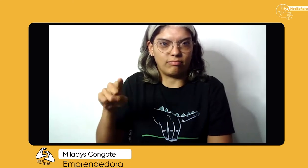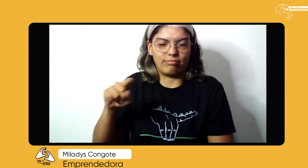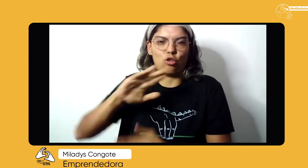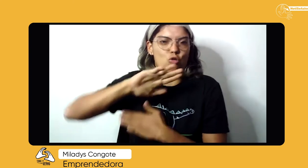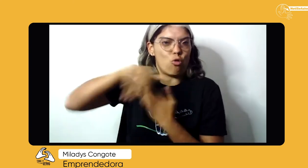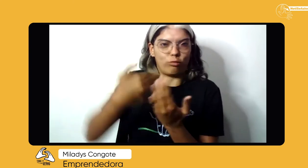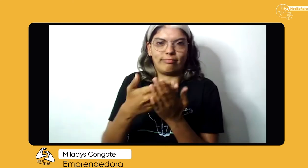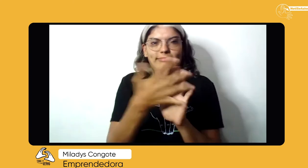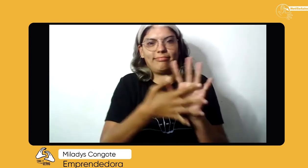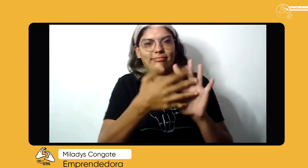Todo en señas.